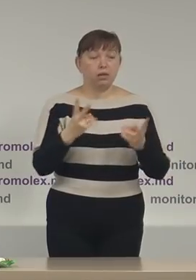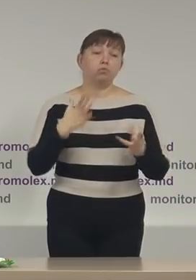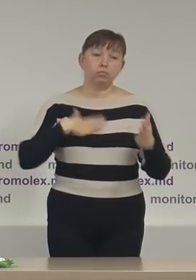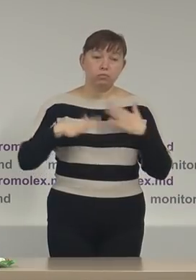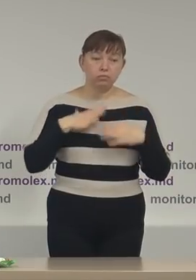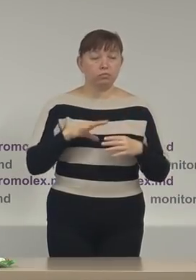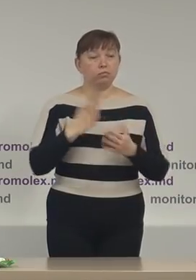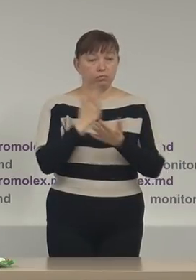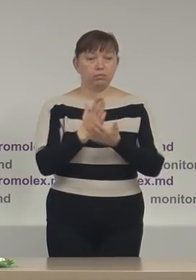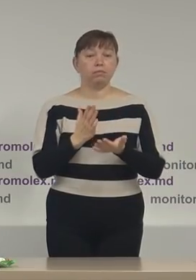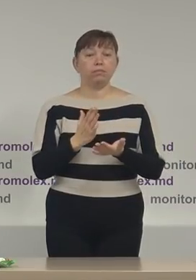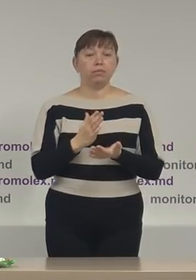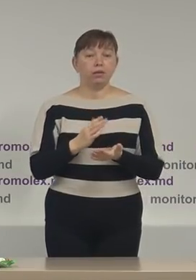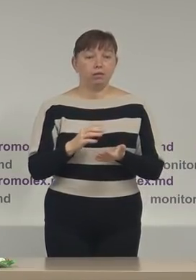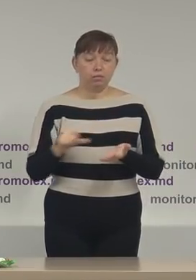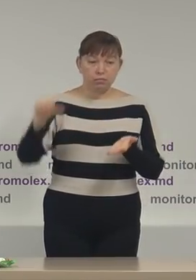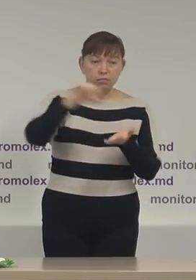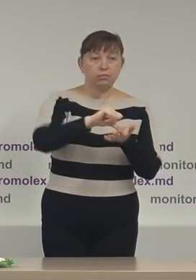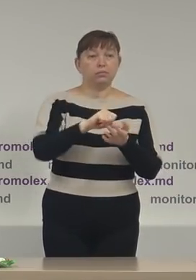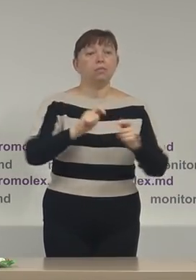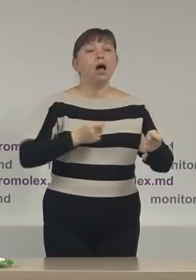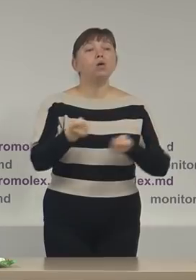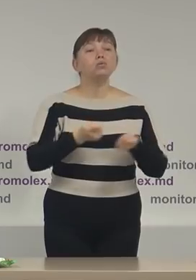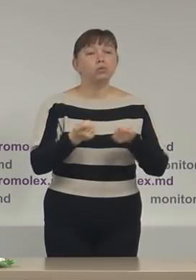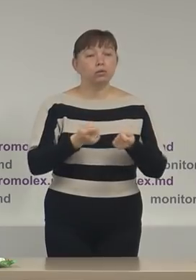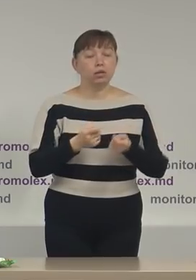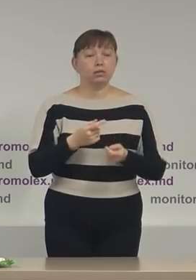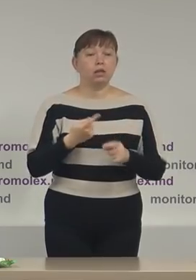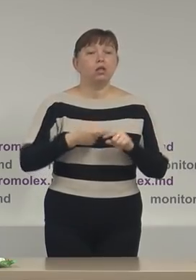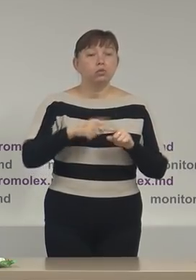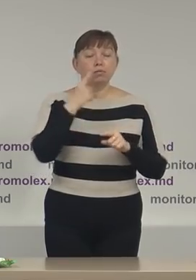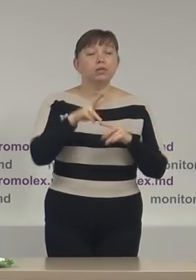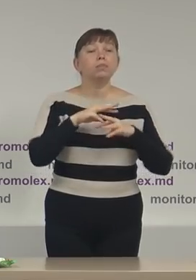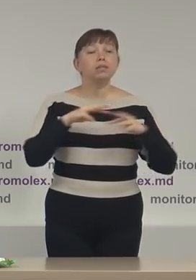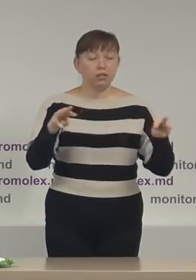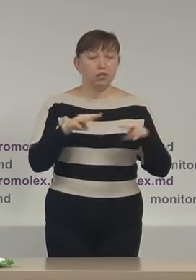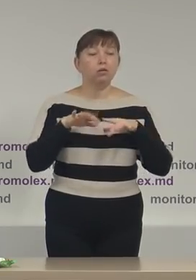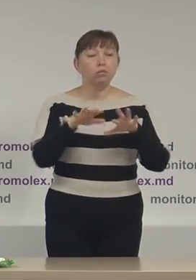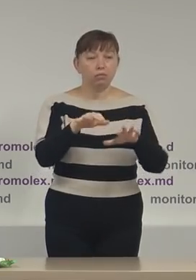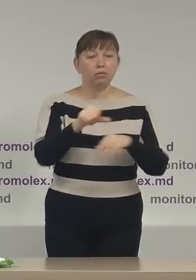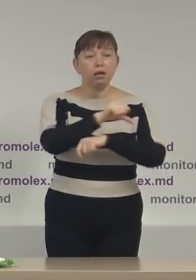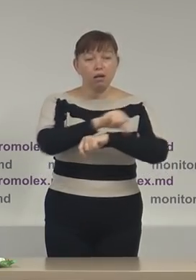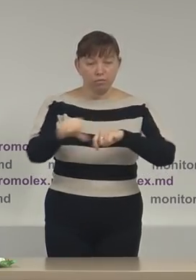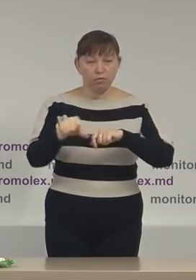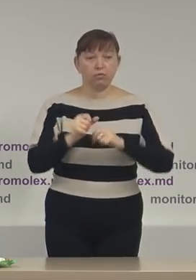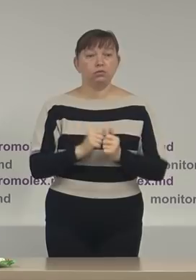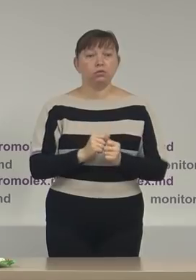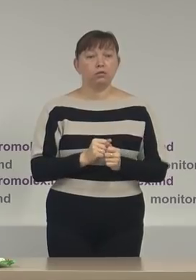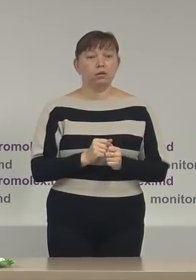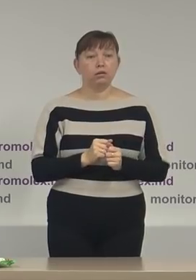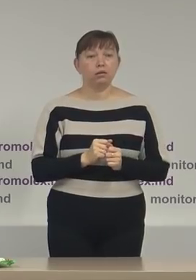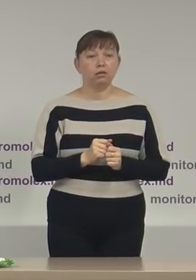intervenția autorităților, în special fiind vorba de Ministerul Afacerilor Externe, Integrării Europene,